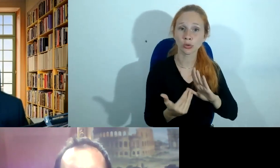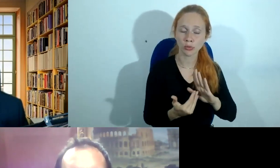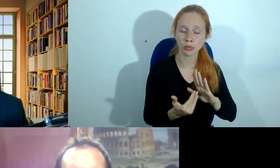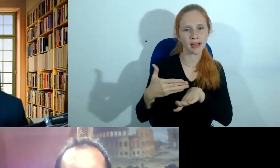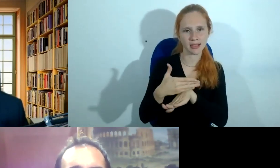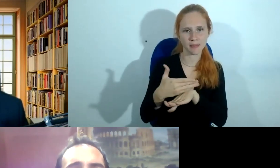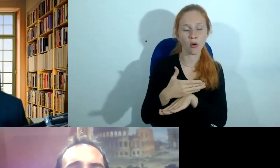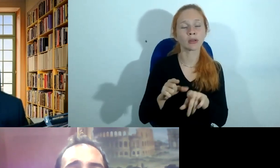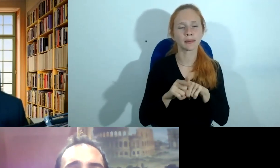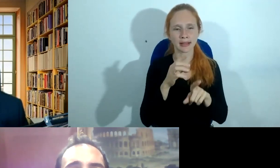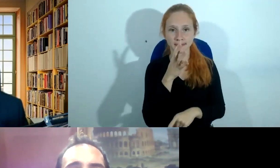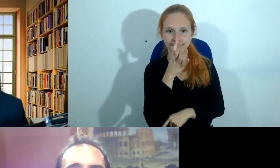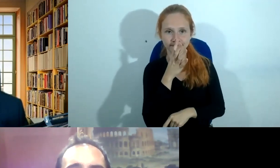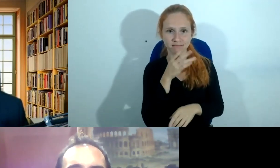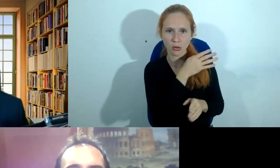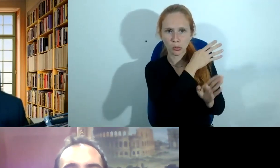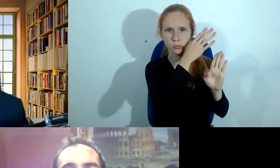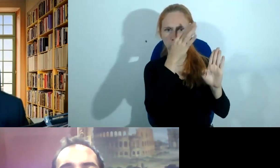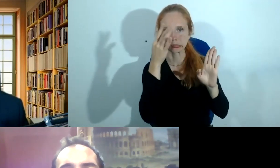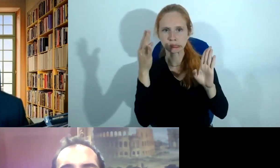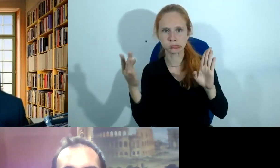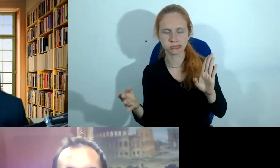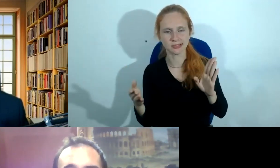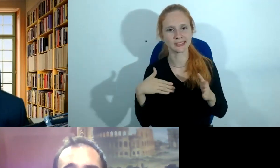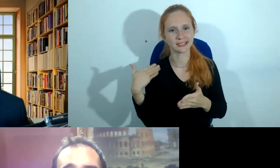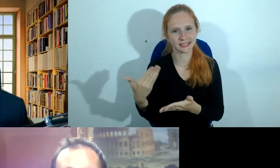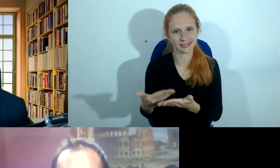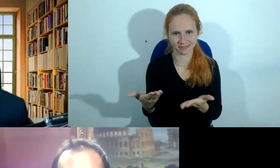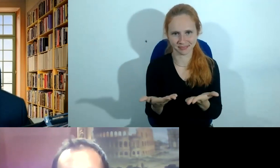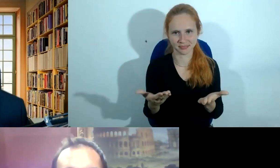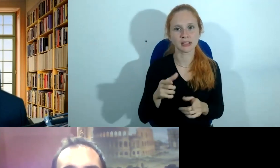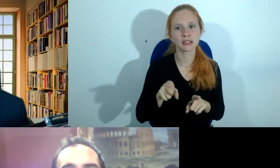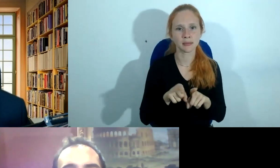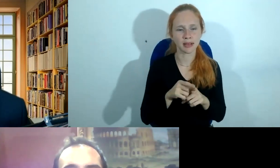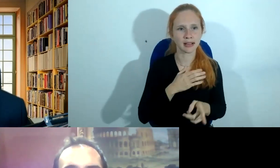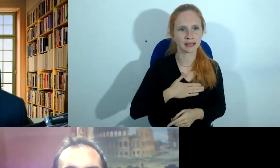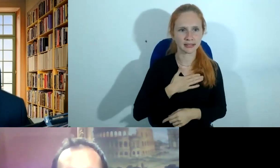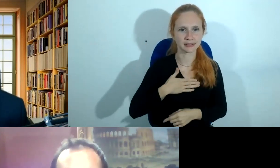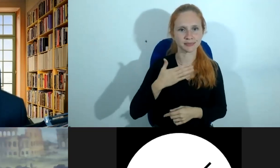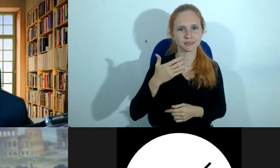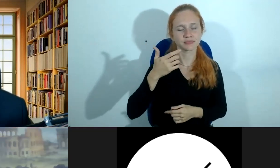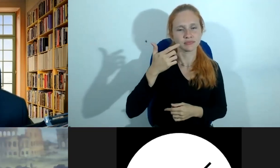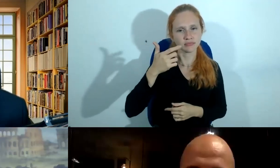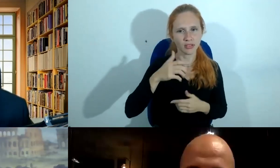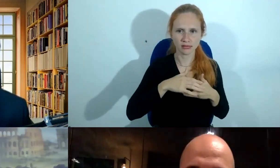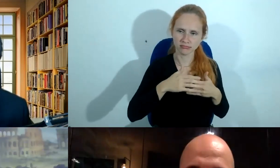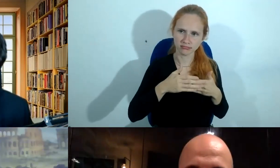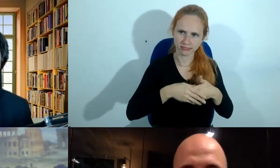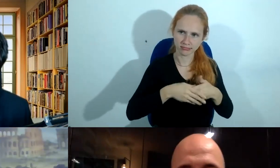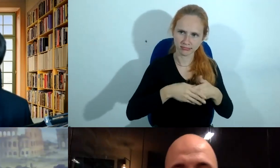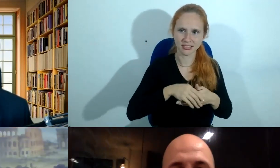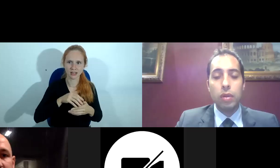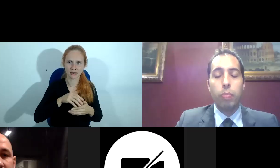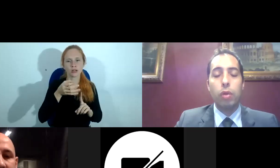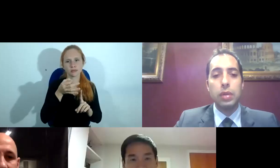assistiram até esse momento agradecer mais uma vez ao desembargador Najib pelo convite por nos